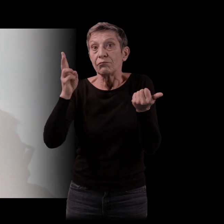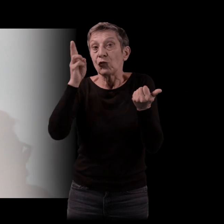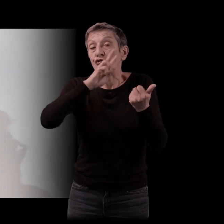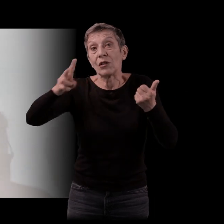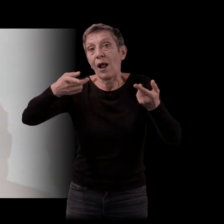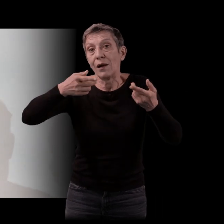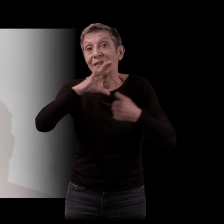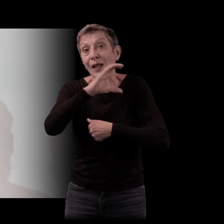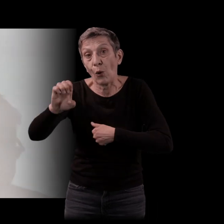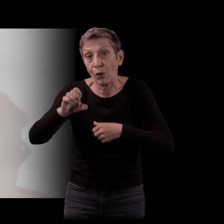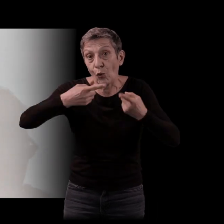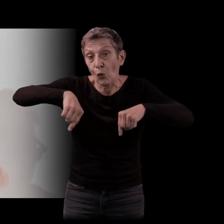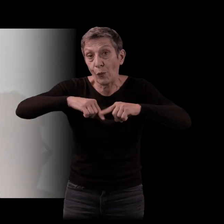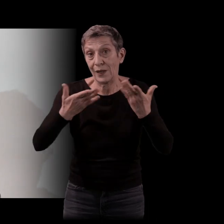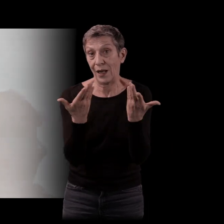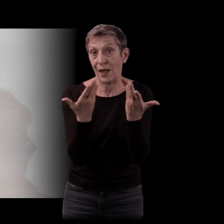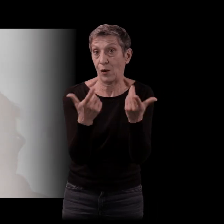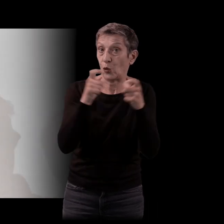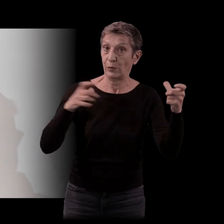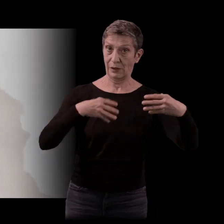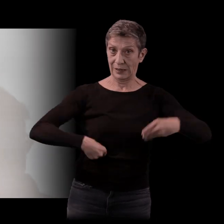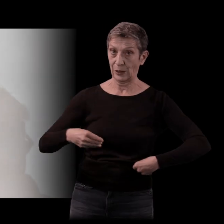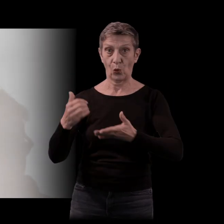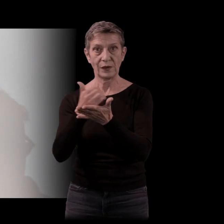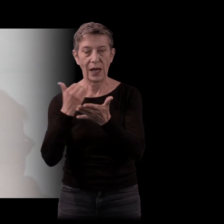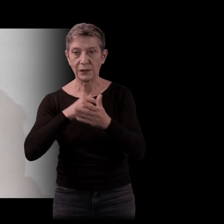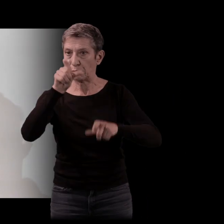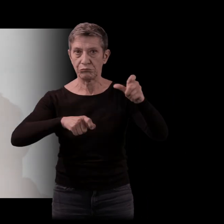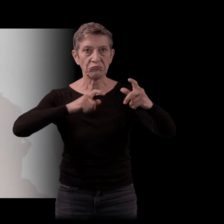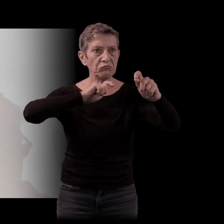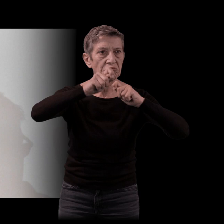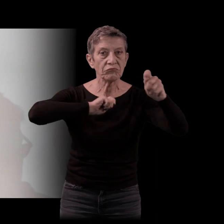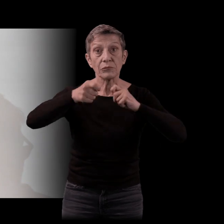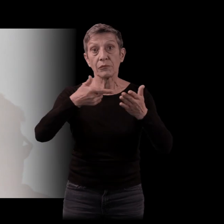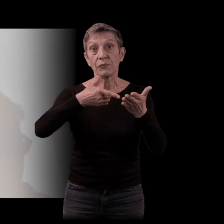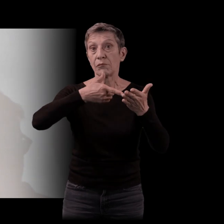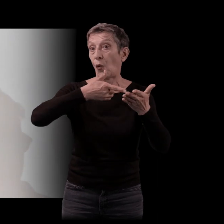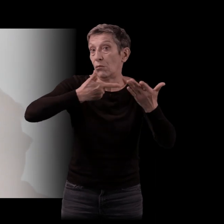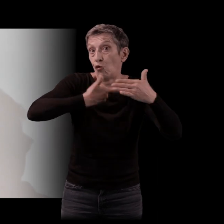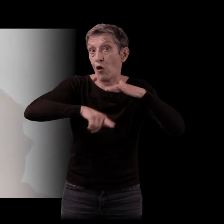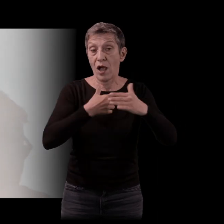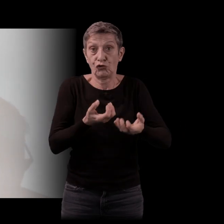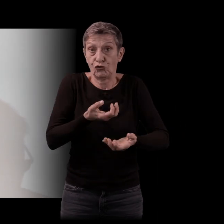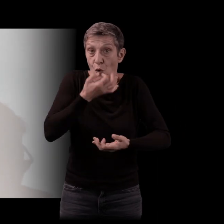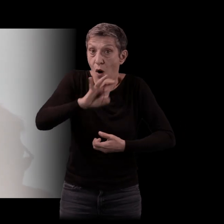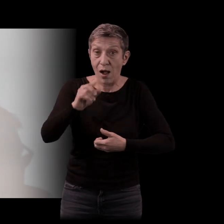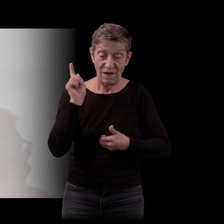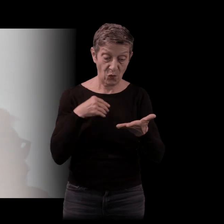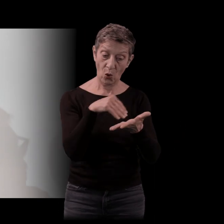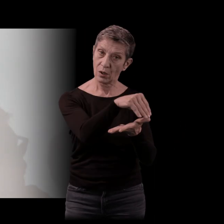'entreprise. Il y avait une direction et des salariés. Et les gens se parlaient. C'était un langage oral. Et il fallait l'élever en direct à